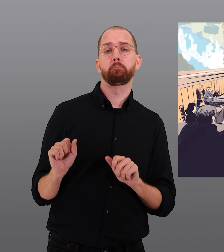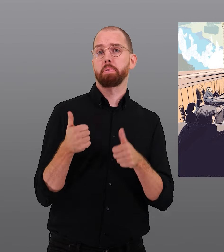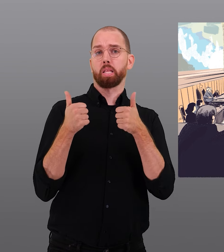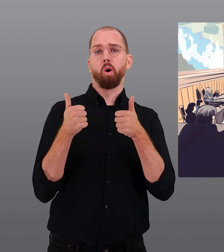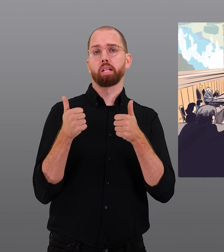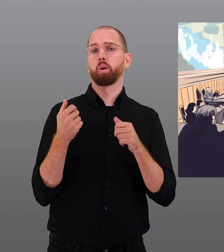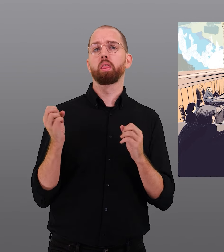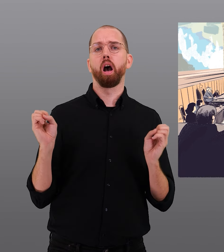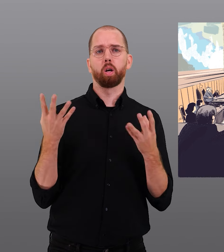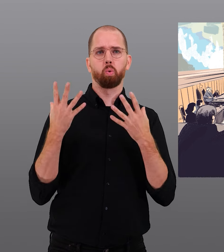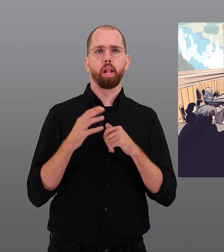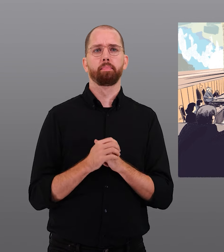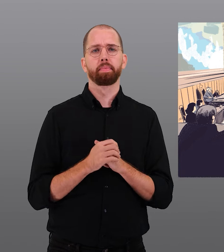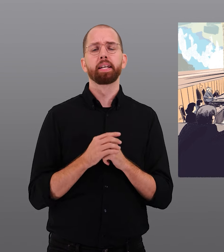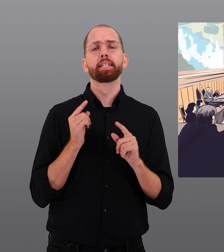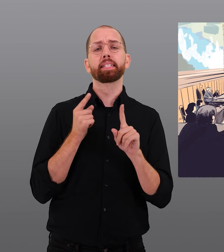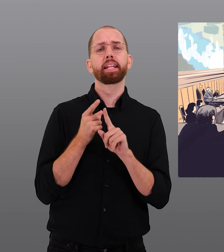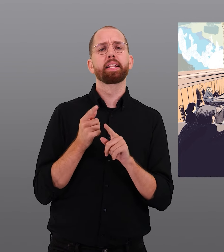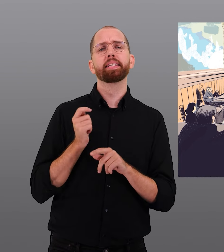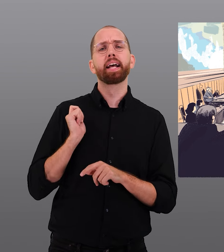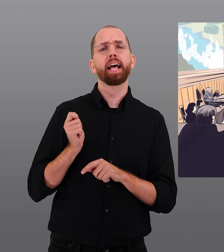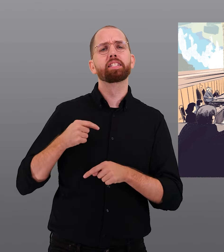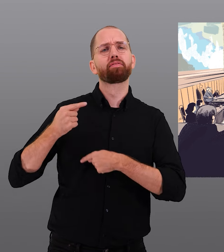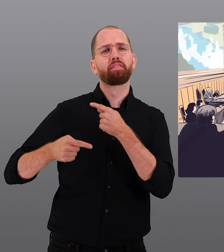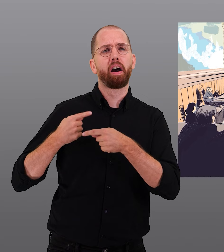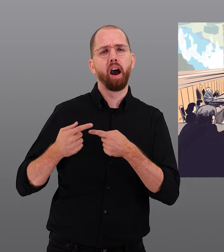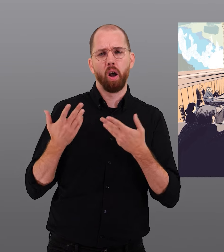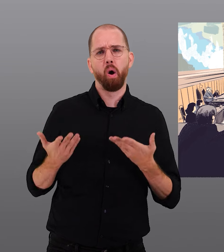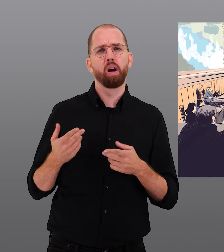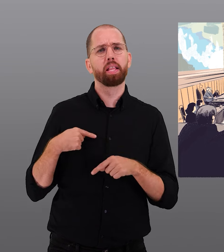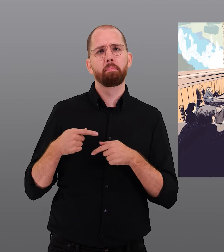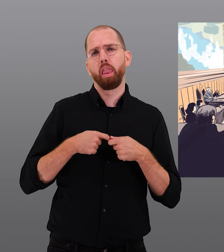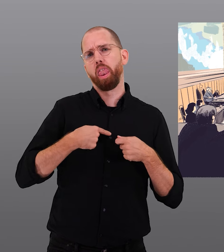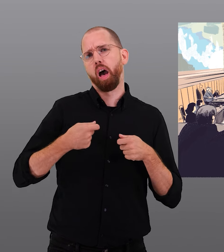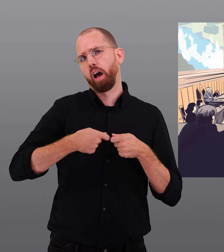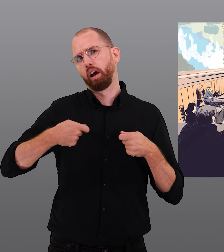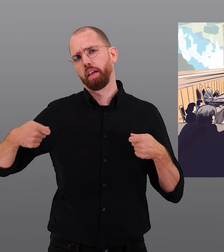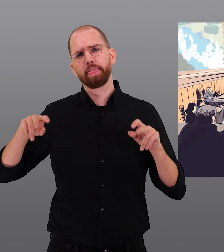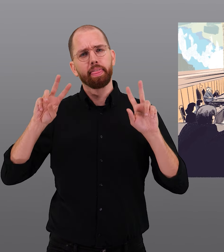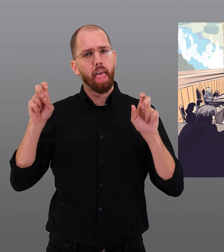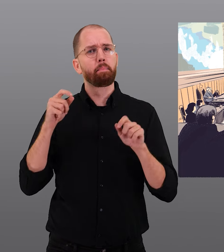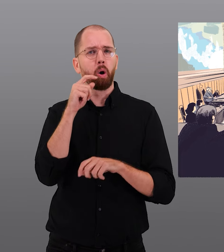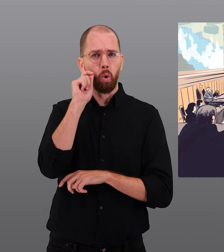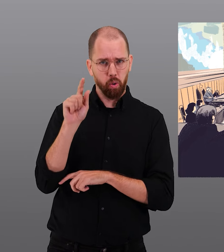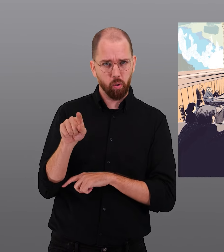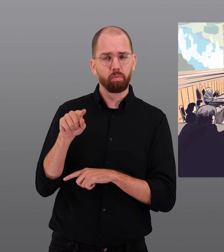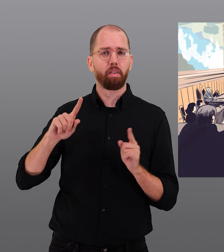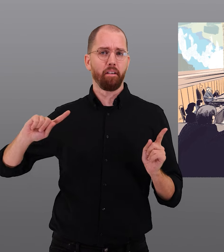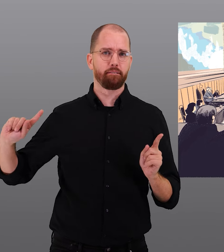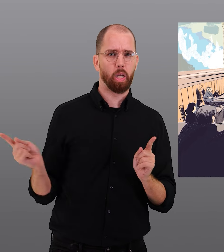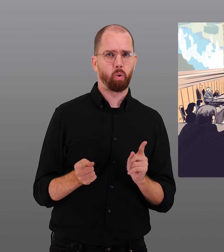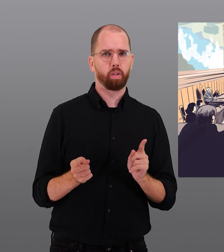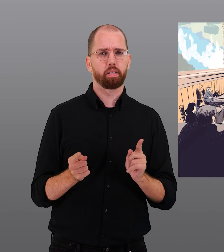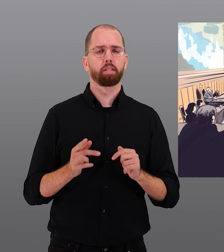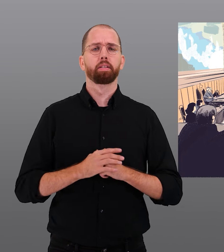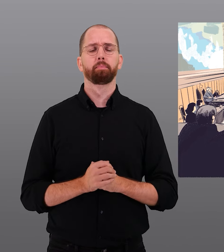bedeutend und aktuell ist. Ziel dieser Gesetzesänderung ist es, die heute oft langen Rechtsverfahren bei